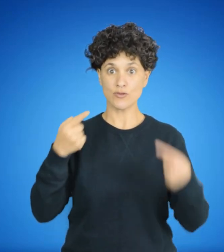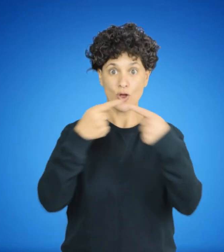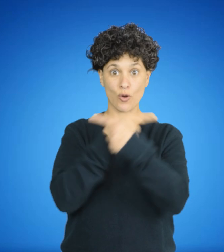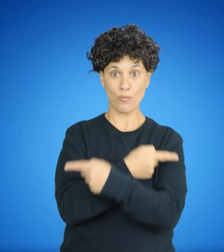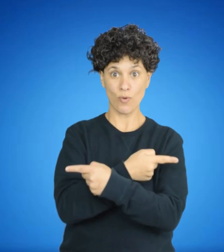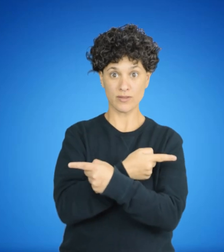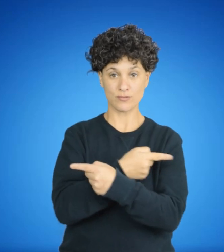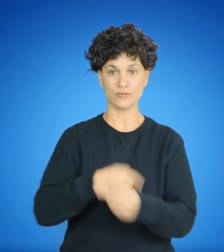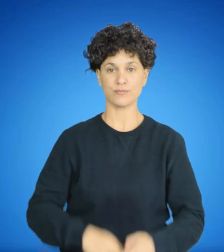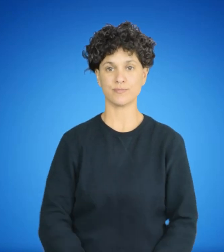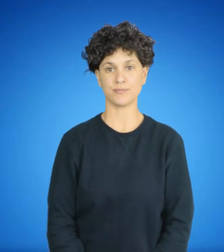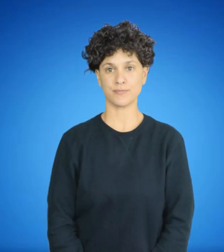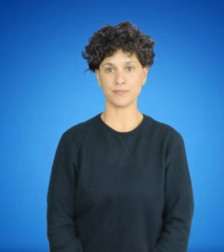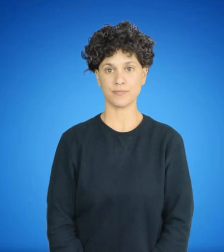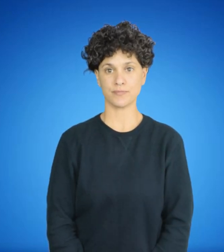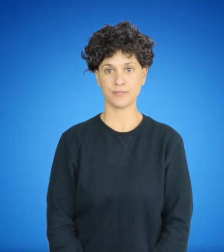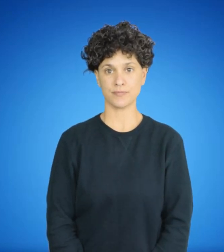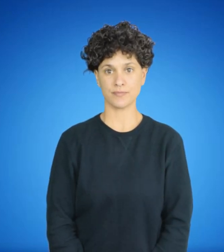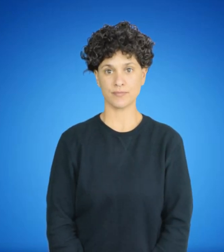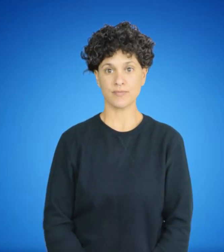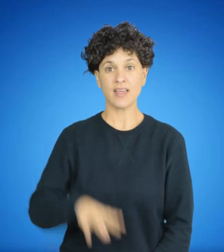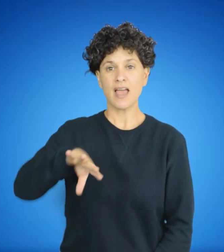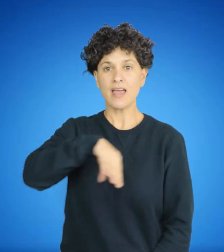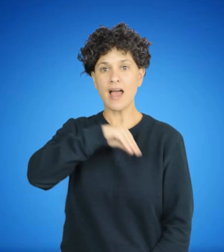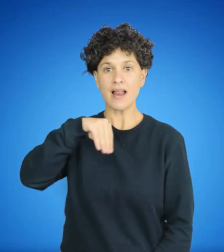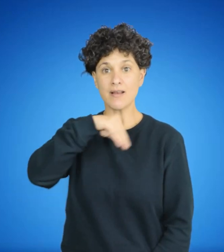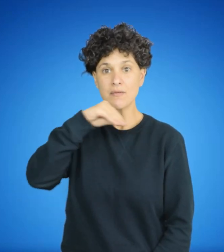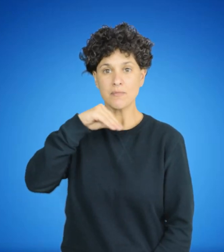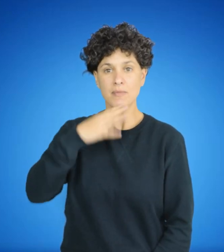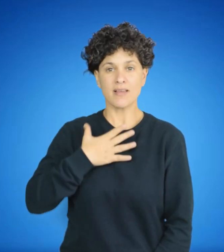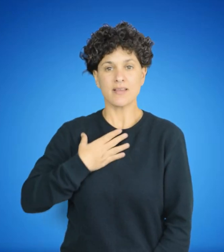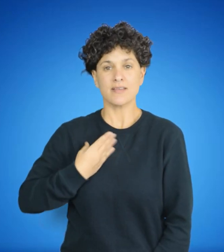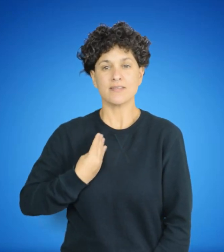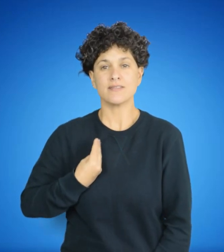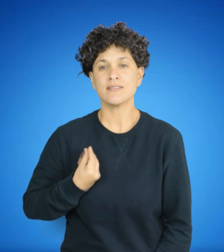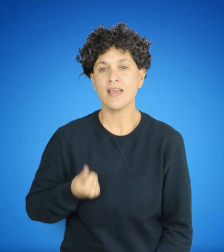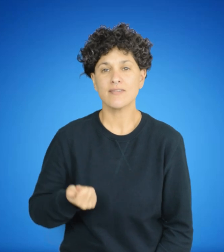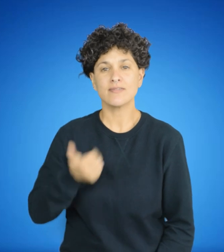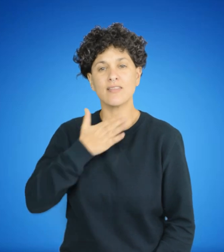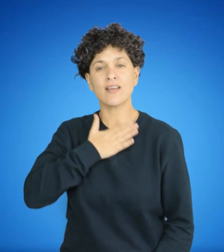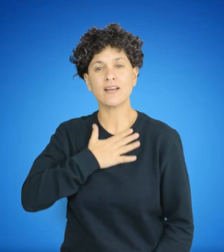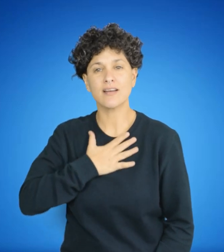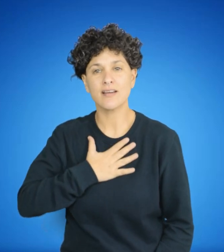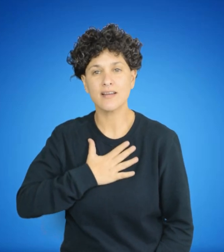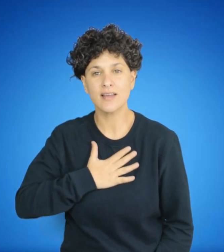Ausencia de perturbaciones en el alma. Huir de los placeres no necesarios y no naturales.